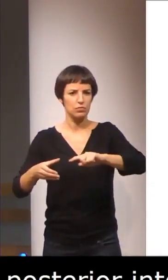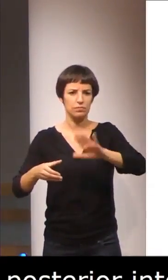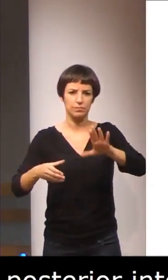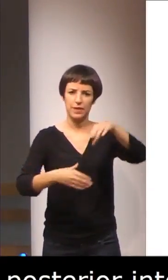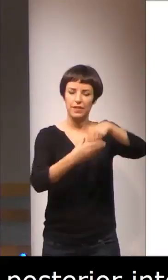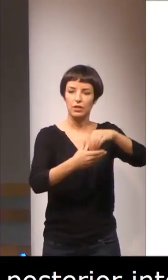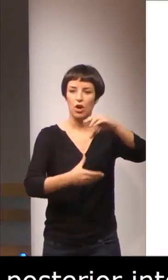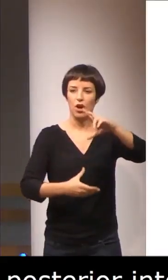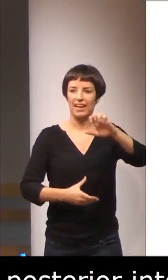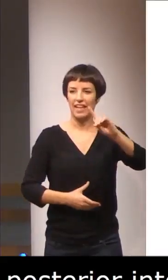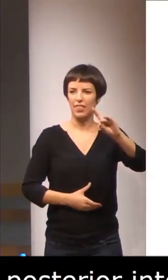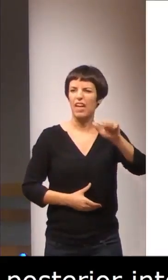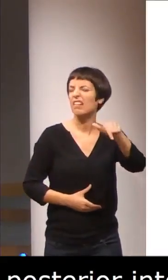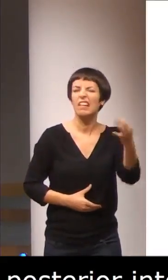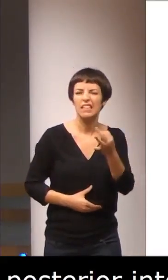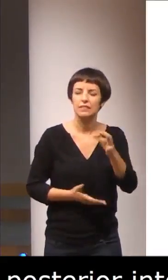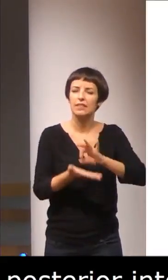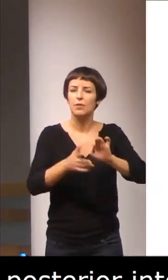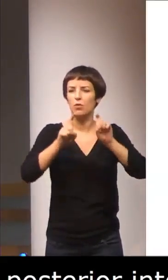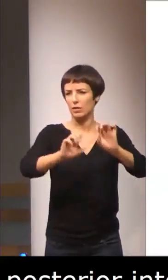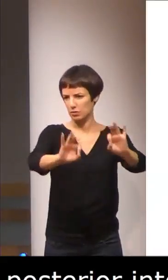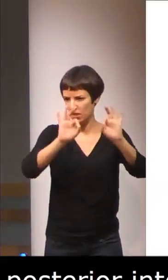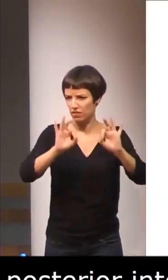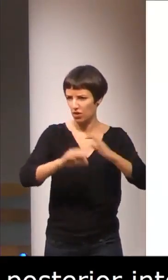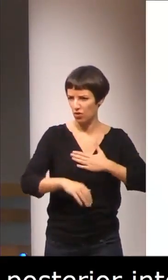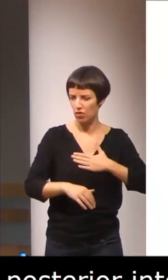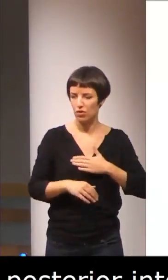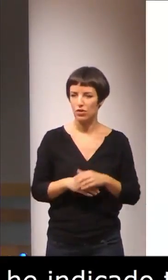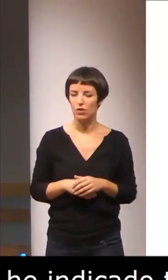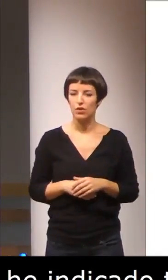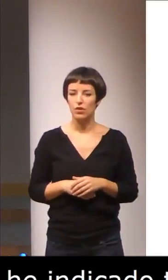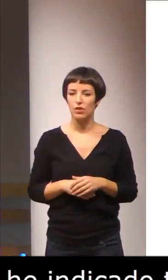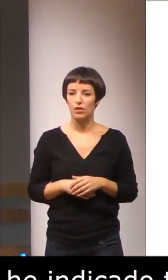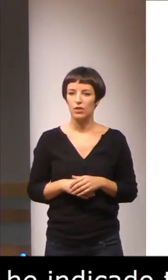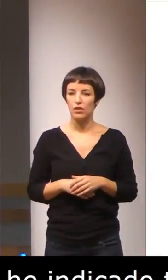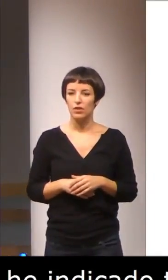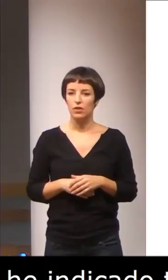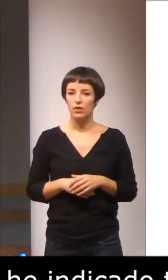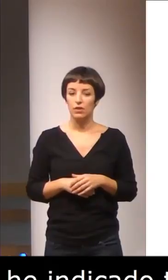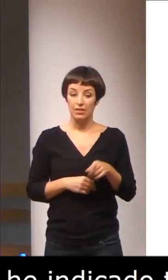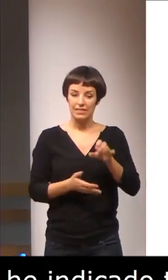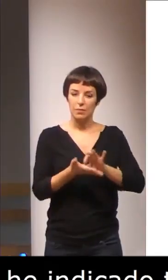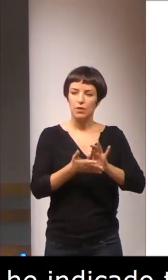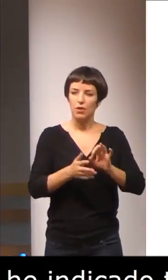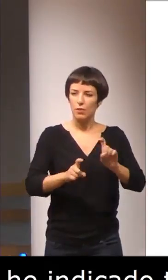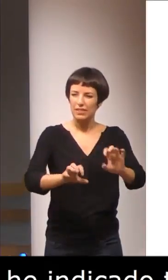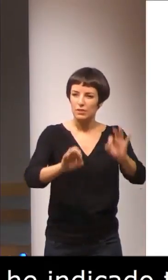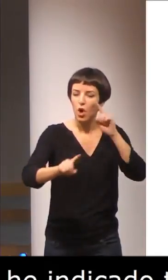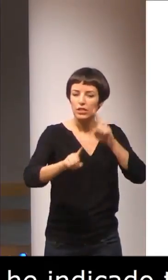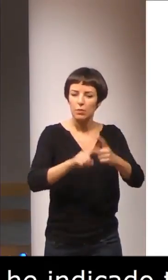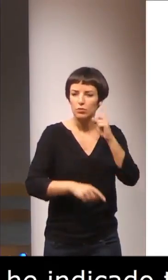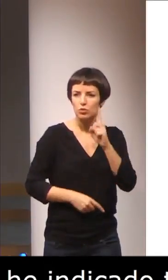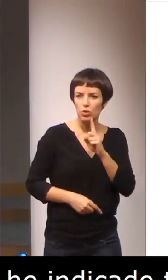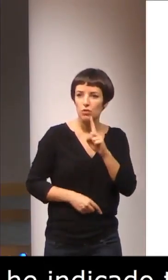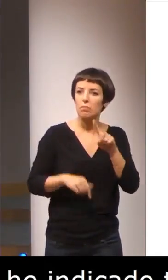CREDA, que es un servicio educativo específico, no solo para los estudiantes sordos, sino para también otros